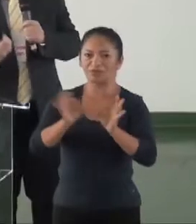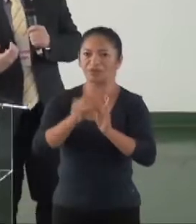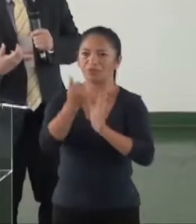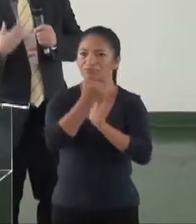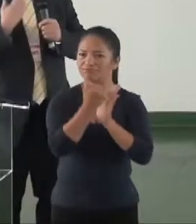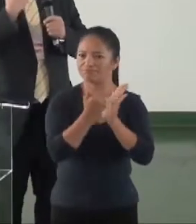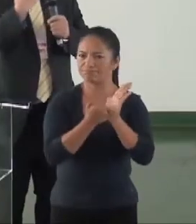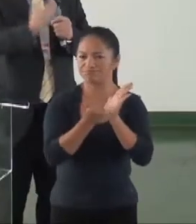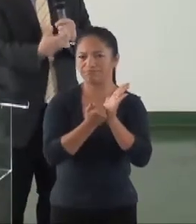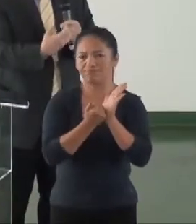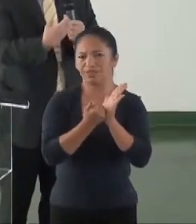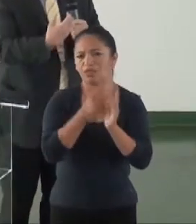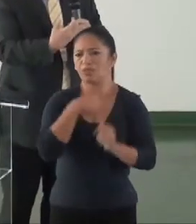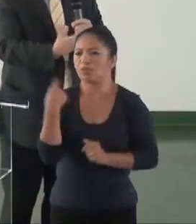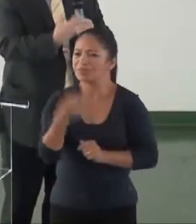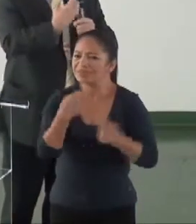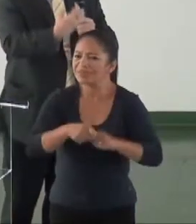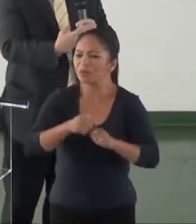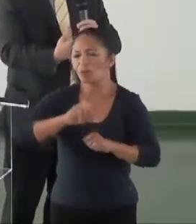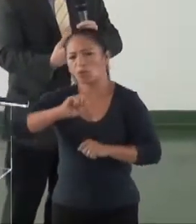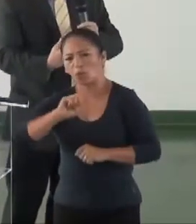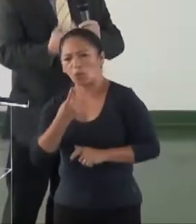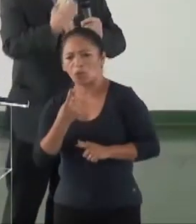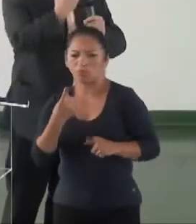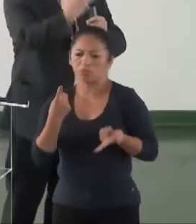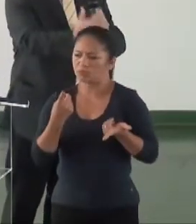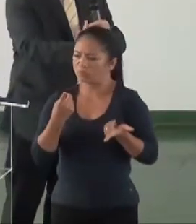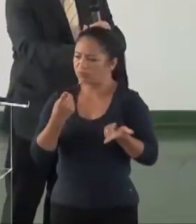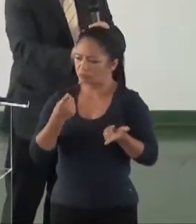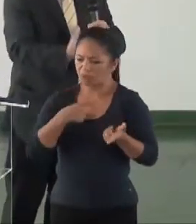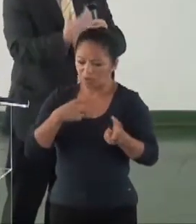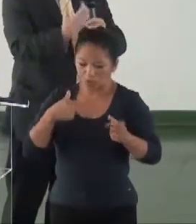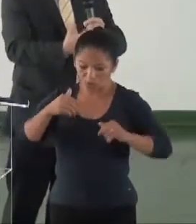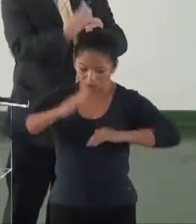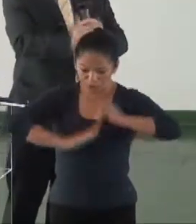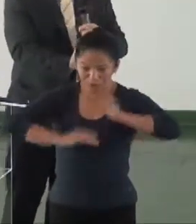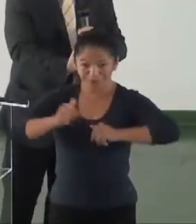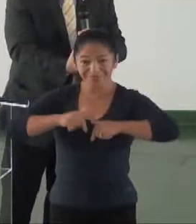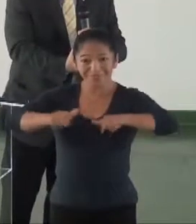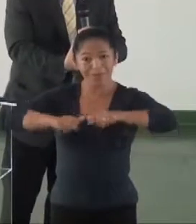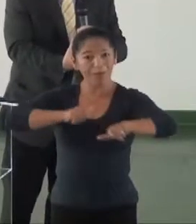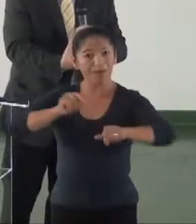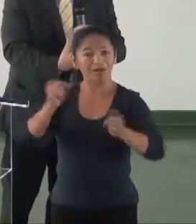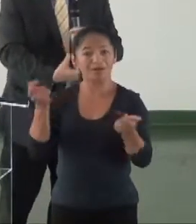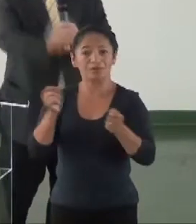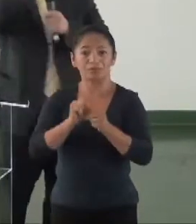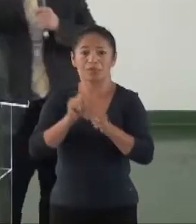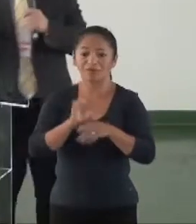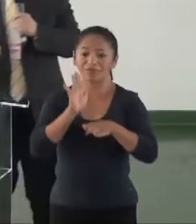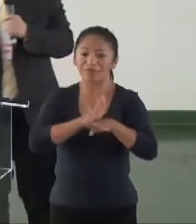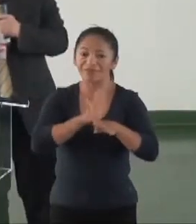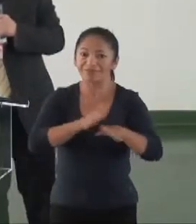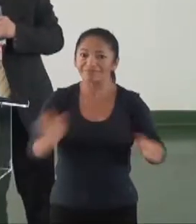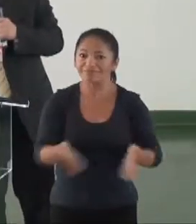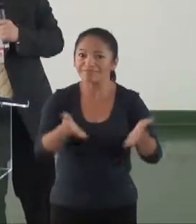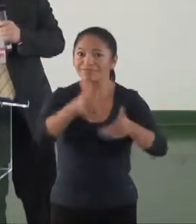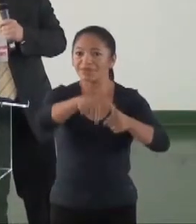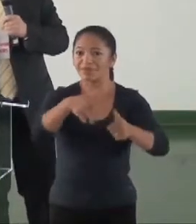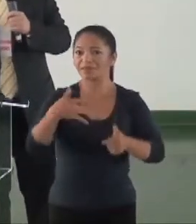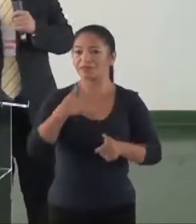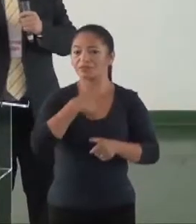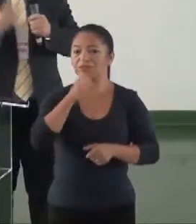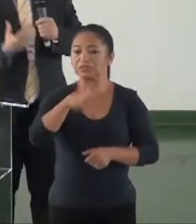nós podemos ou devemos, fica muito facilitada a nossa atuação para implementar uma política pública de saúde, se ela já estiver